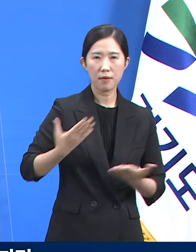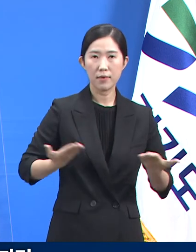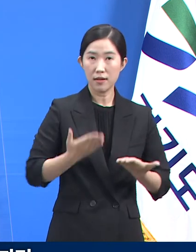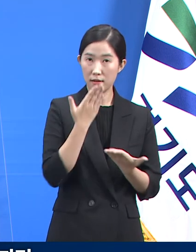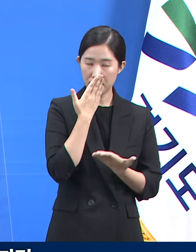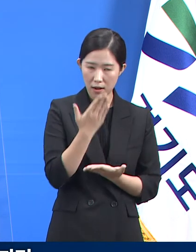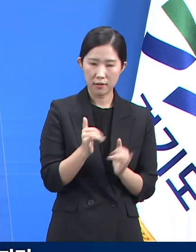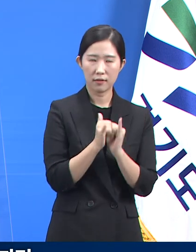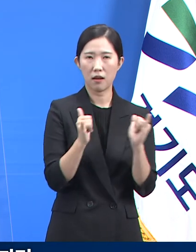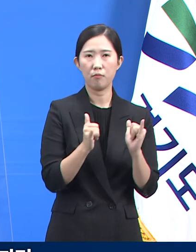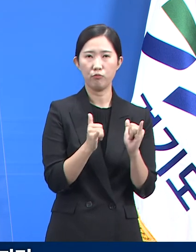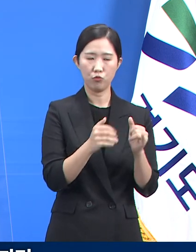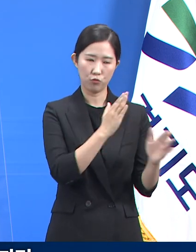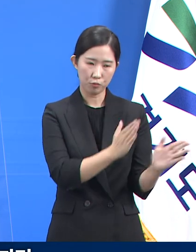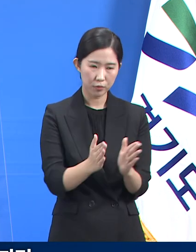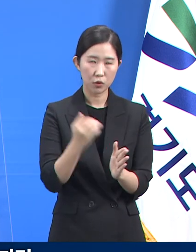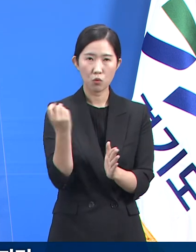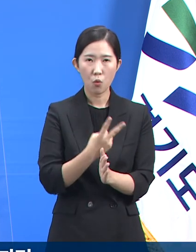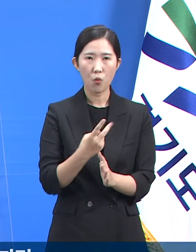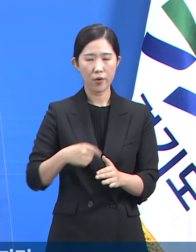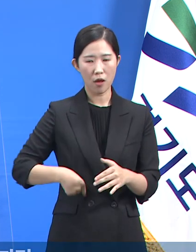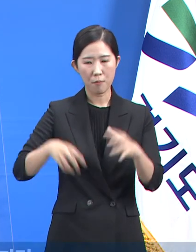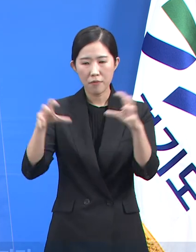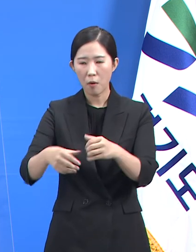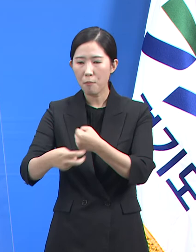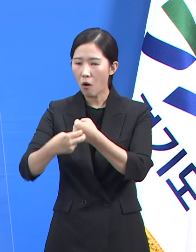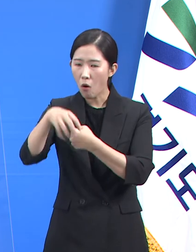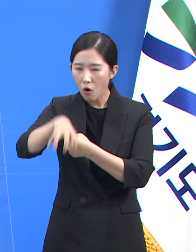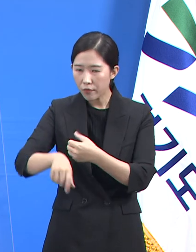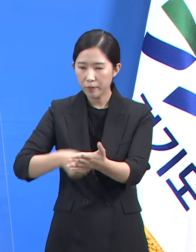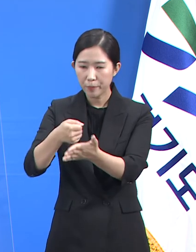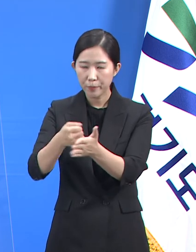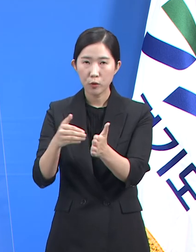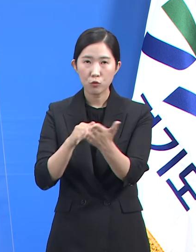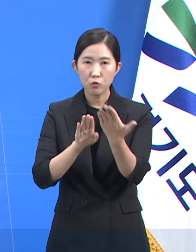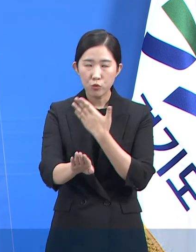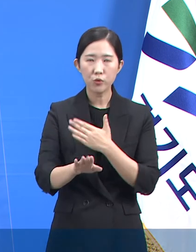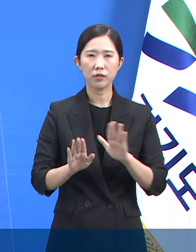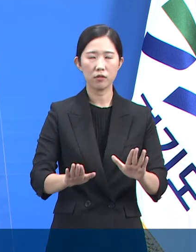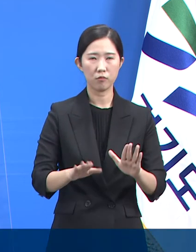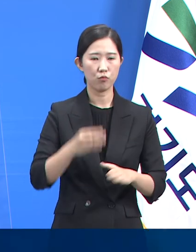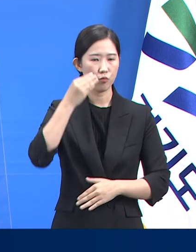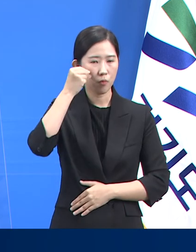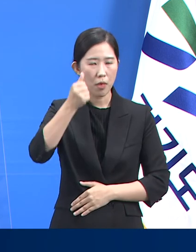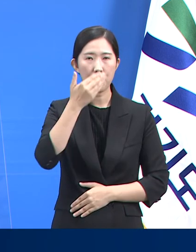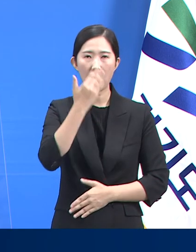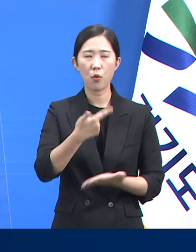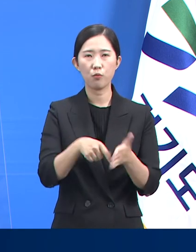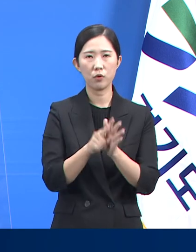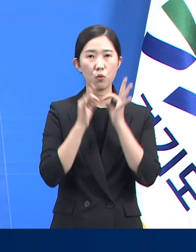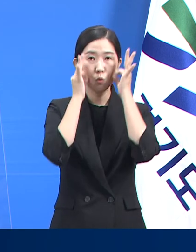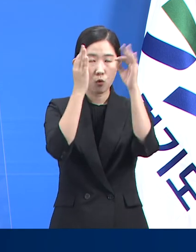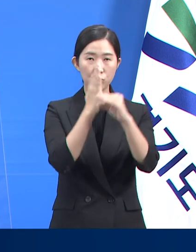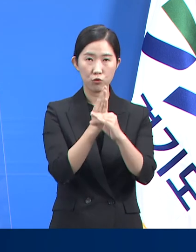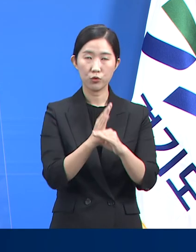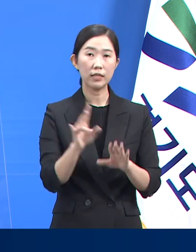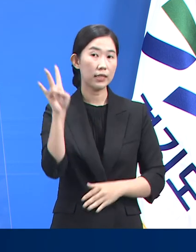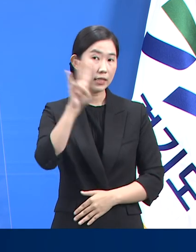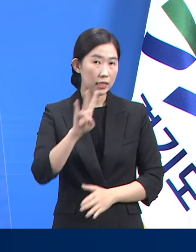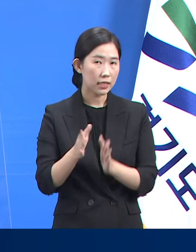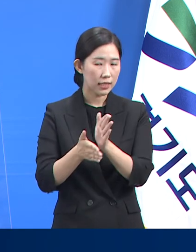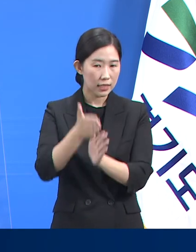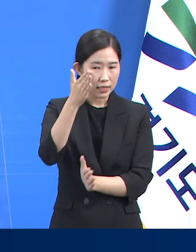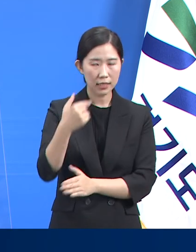지정하여 원활한 재택치료가 될 수 있도록 추진하고 있습니다. 먼저 시흥시위가 지난주부터 시작하였고 금일